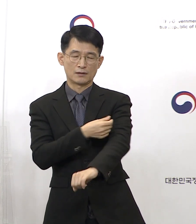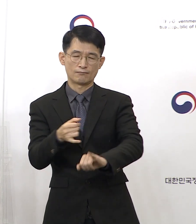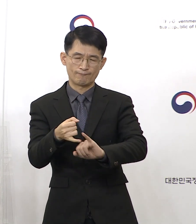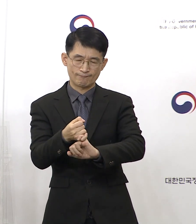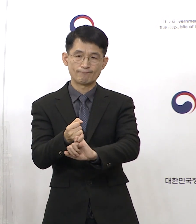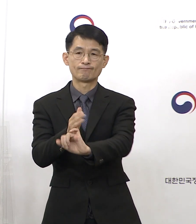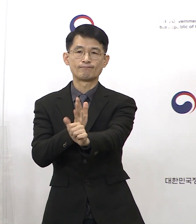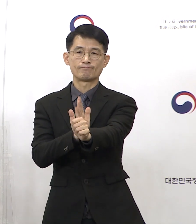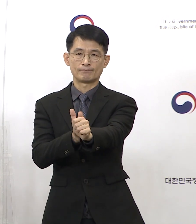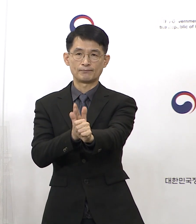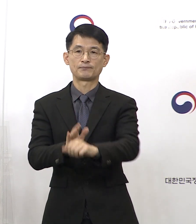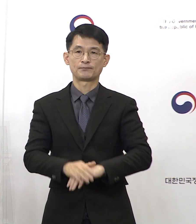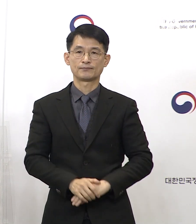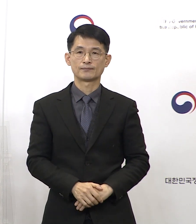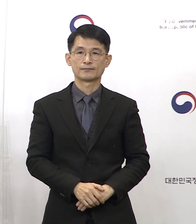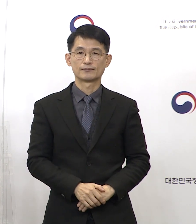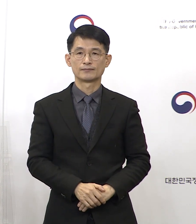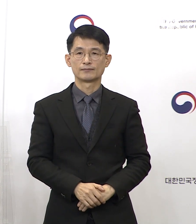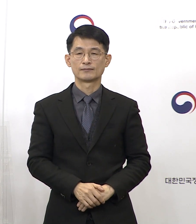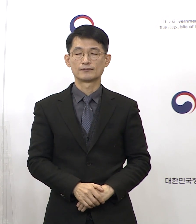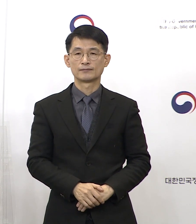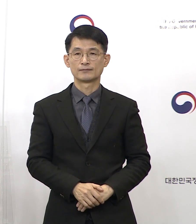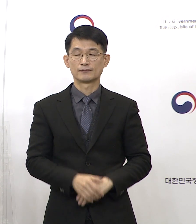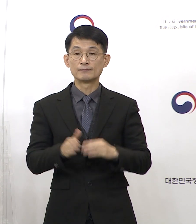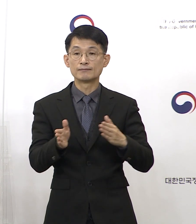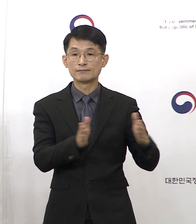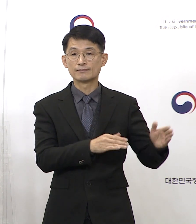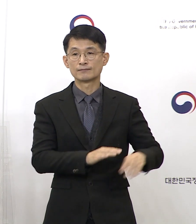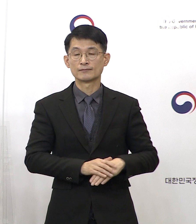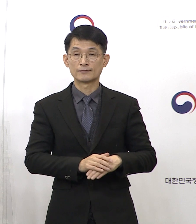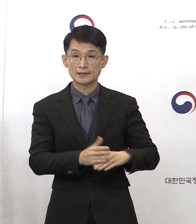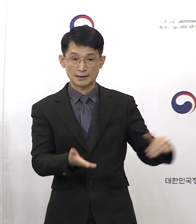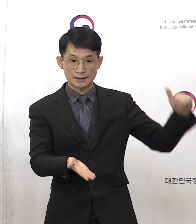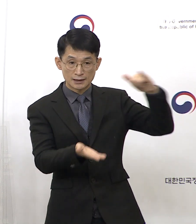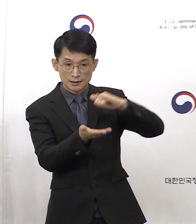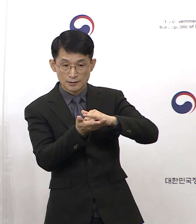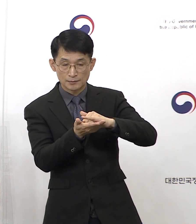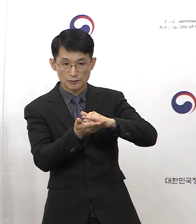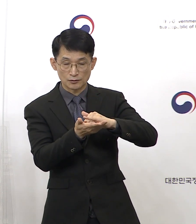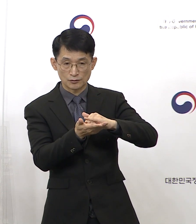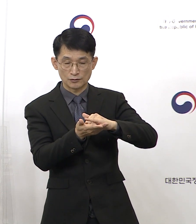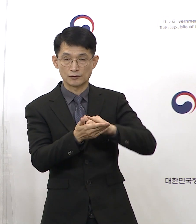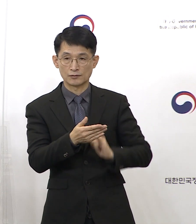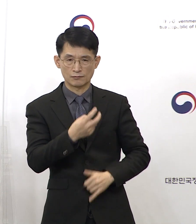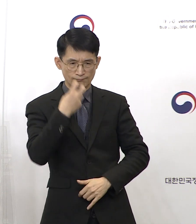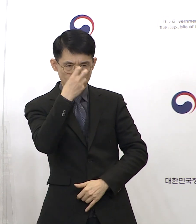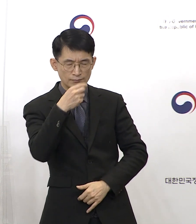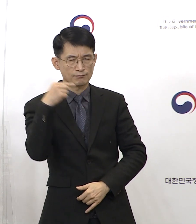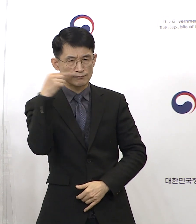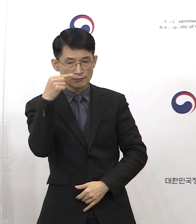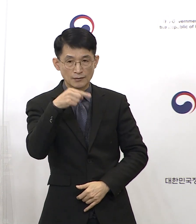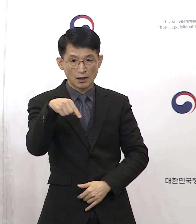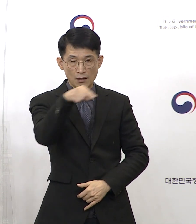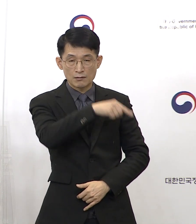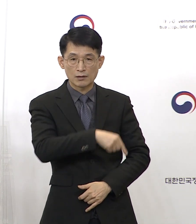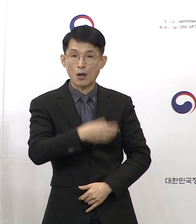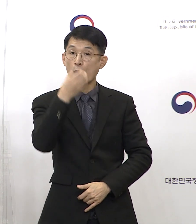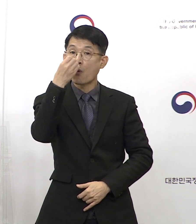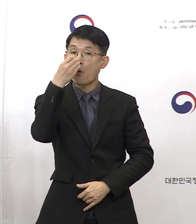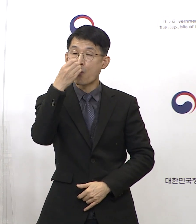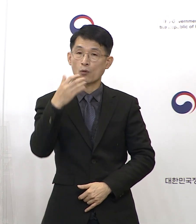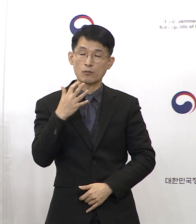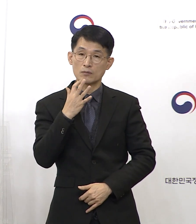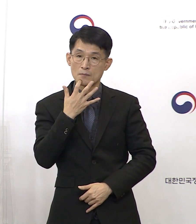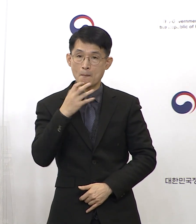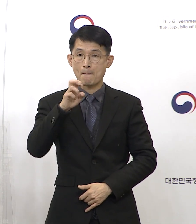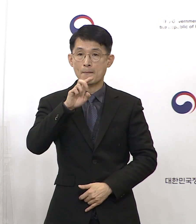부탁드리겠습니다. 다음은 입국 검역주치 강화 대상에 홍콩과 마카오를